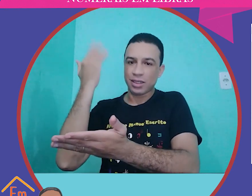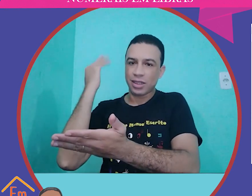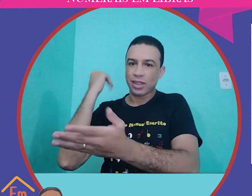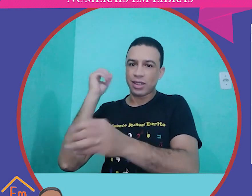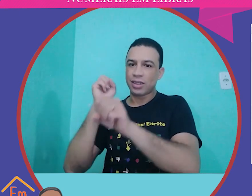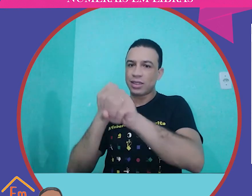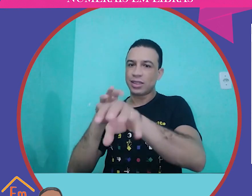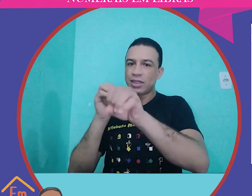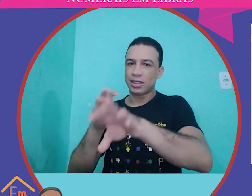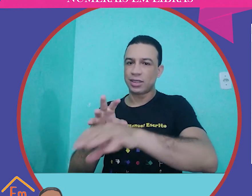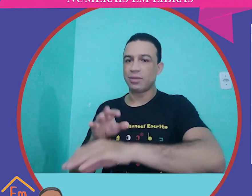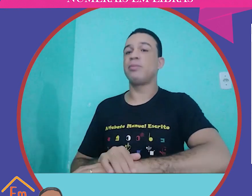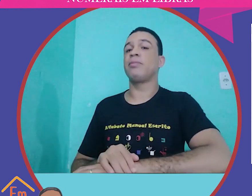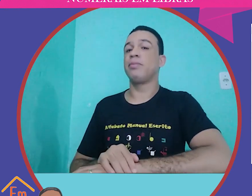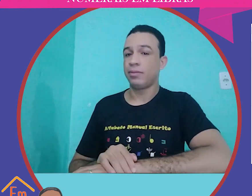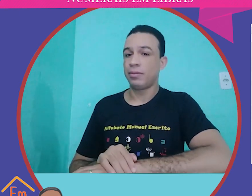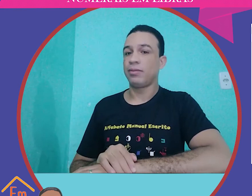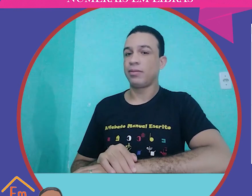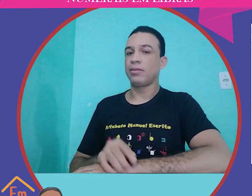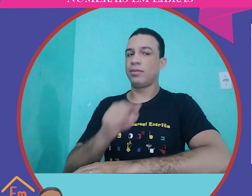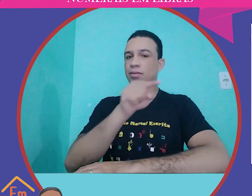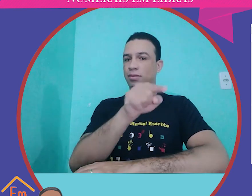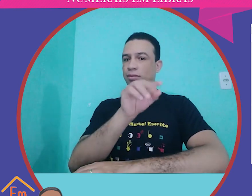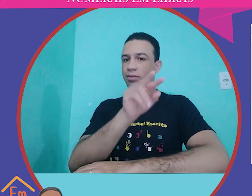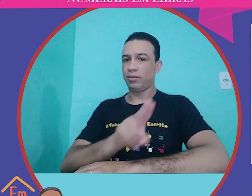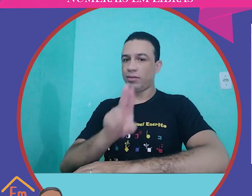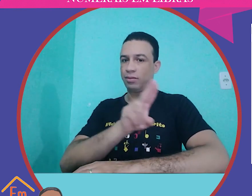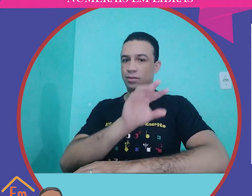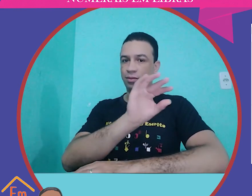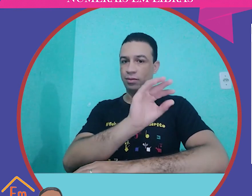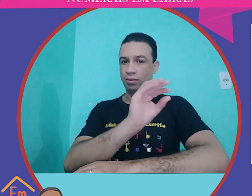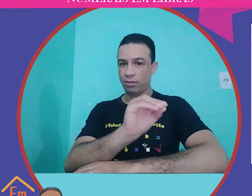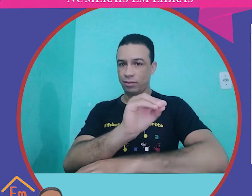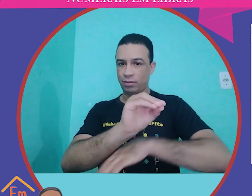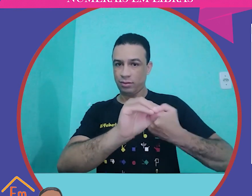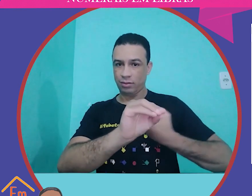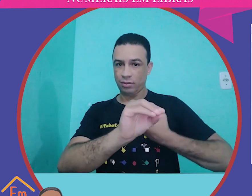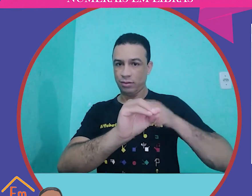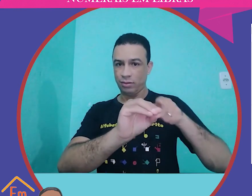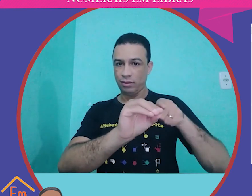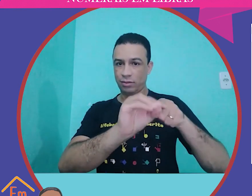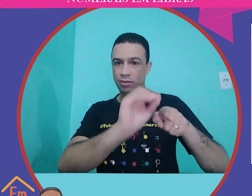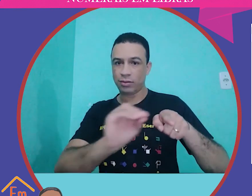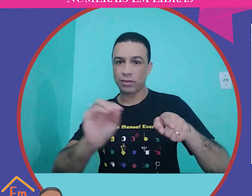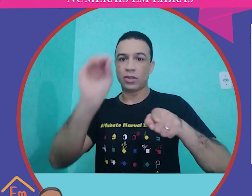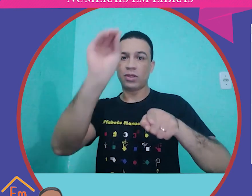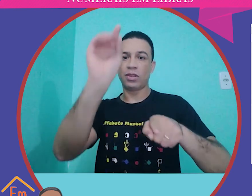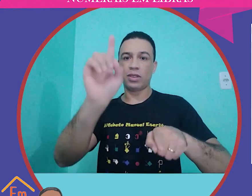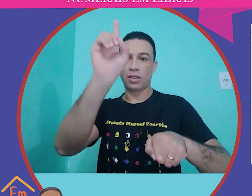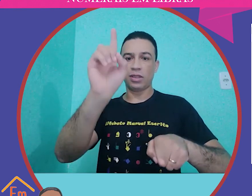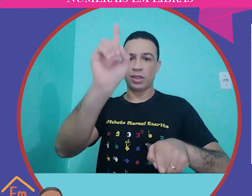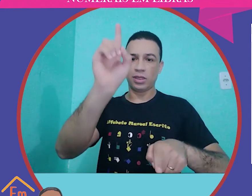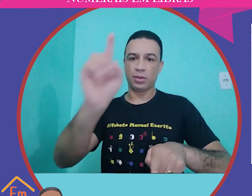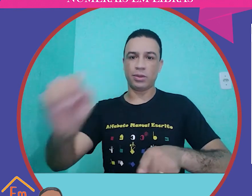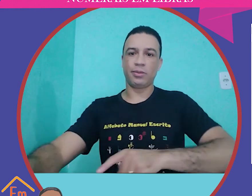sinais. Nós já estudamos. É para vocês recordarem. Então, vocês vão usar essas referências.